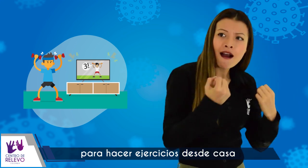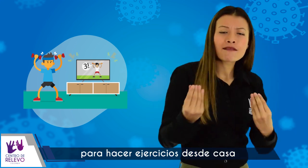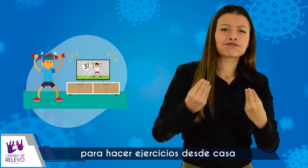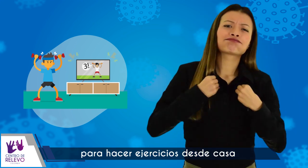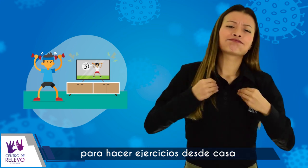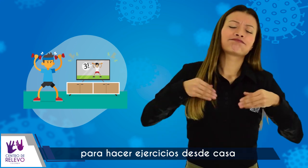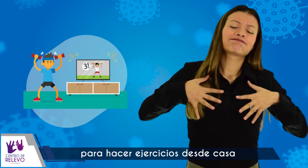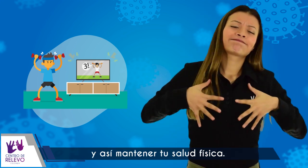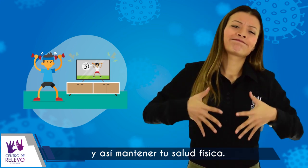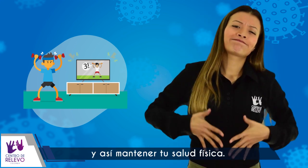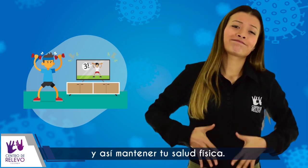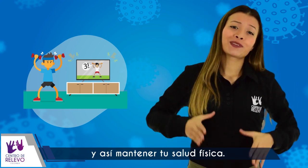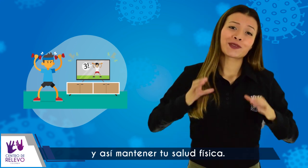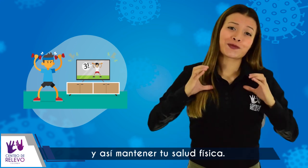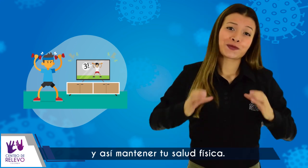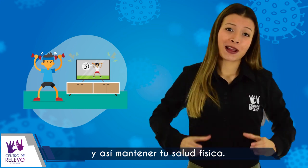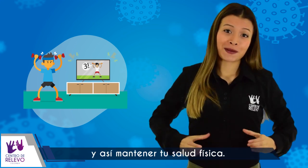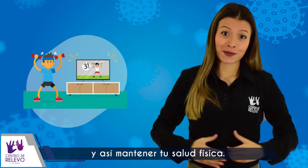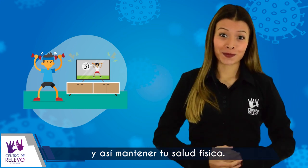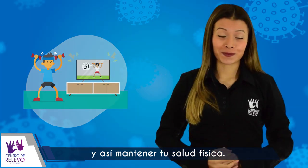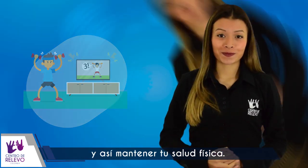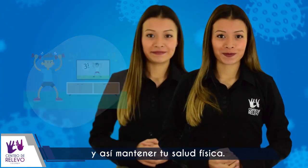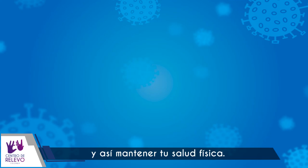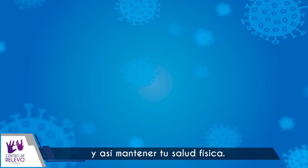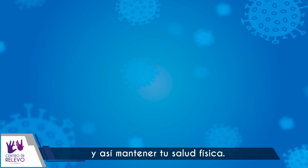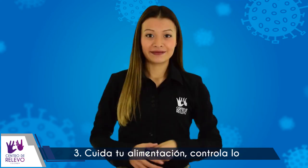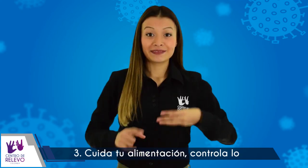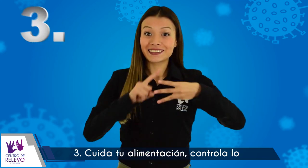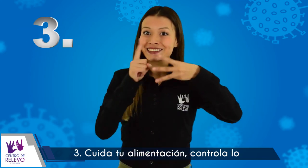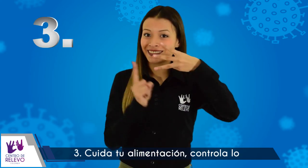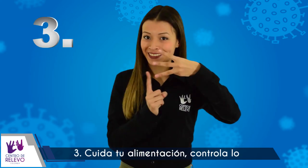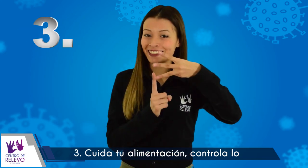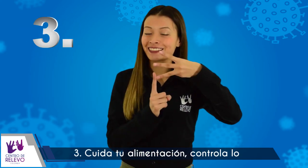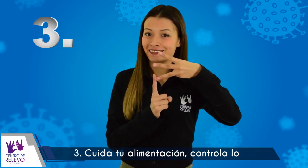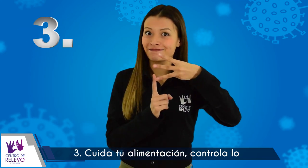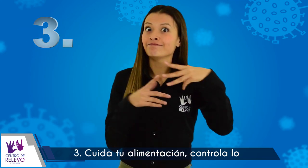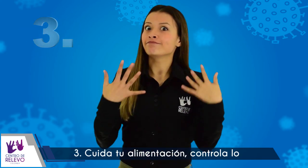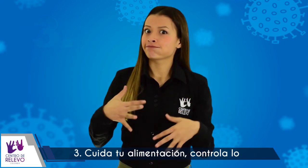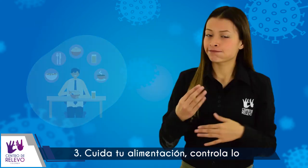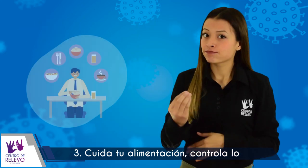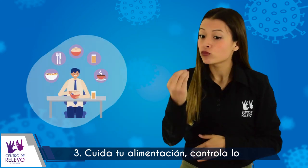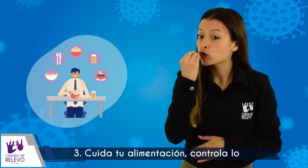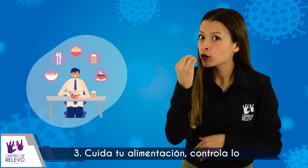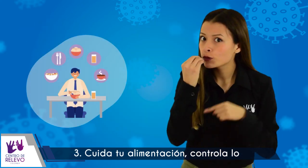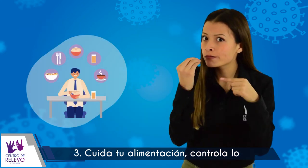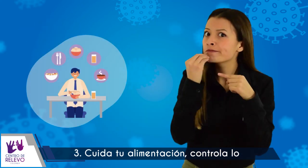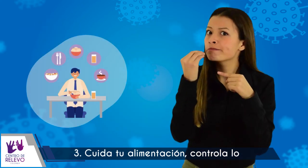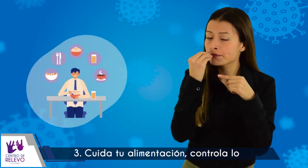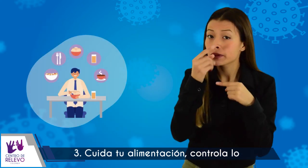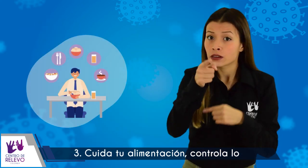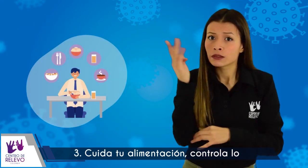y así mantener tu salud física. 3. Cuida tu alimentación.